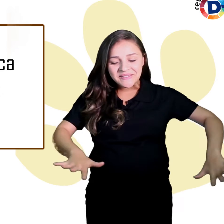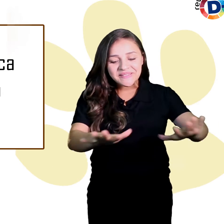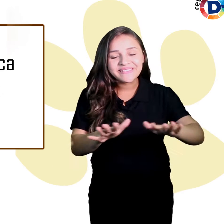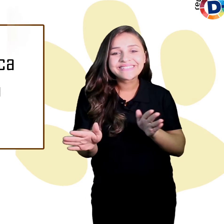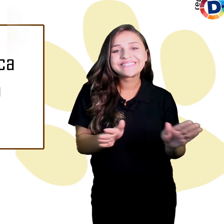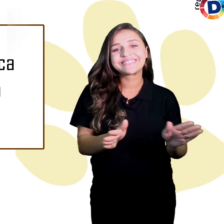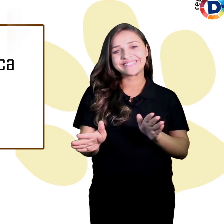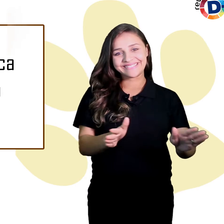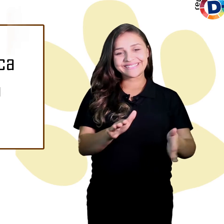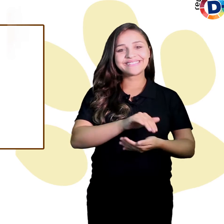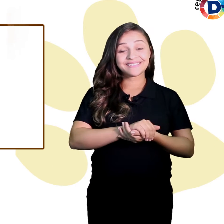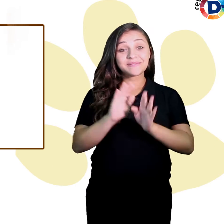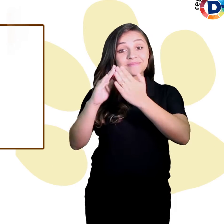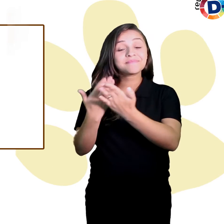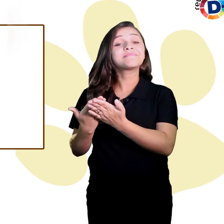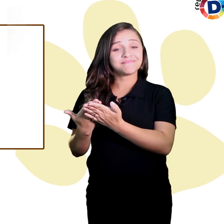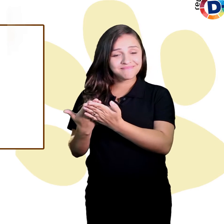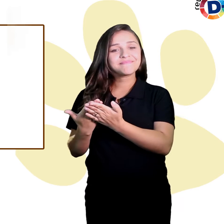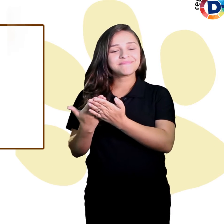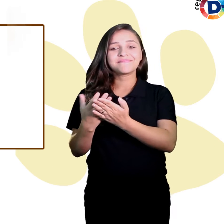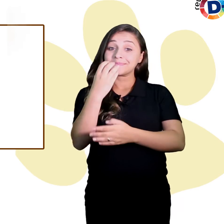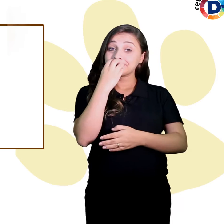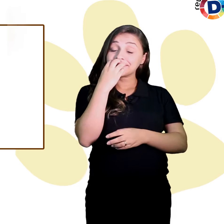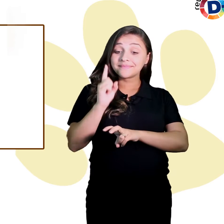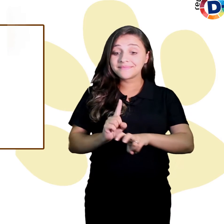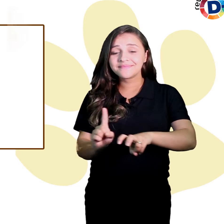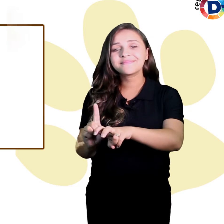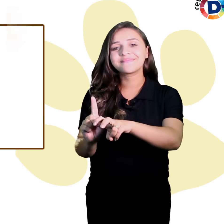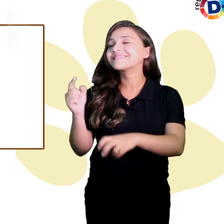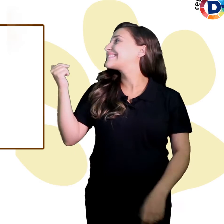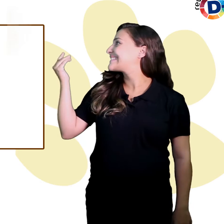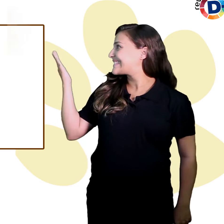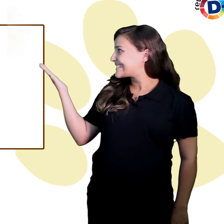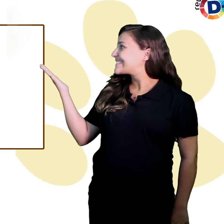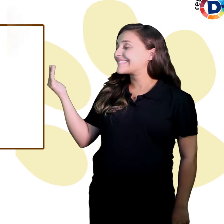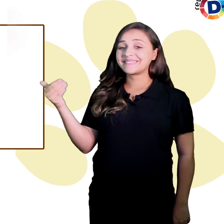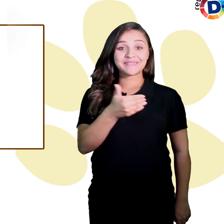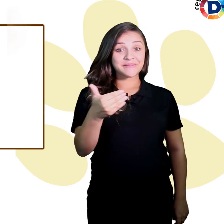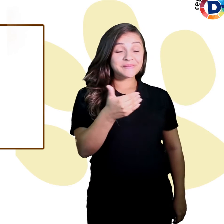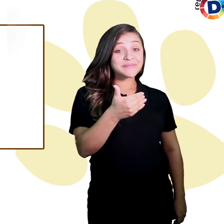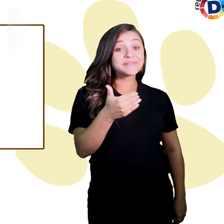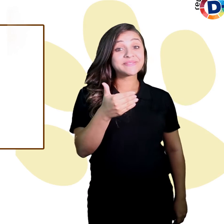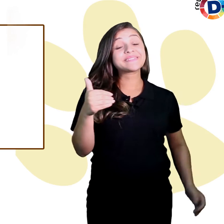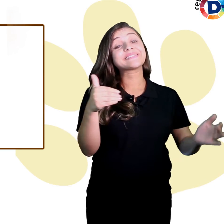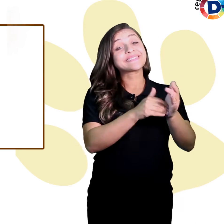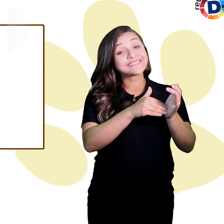A Escola de Cães Guias Ellen Keller participa até o dia 6 de novembro da 4ª